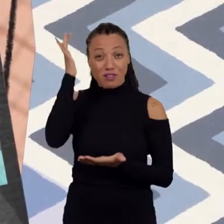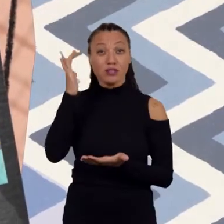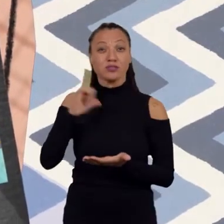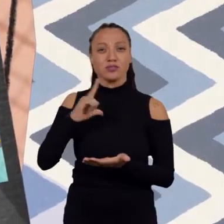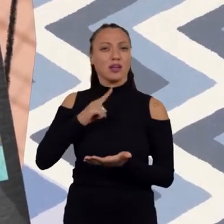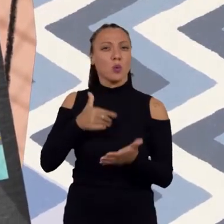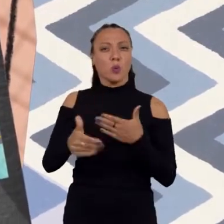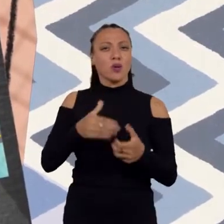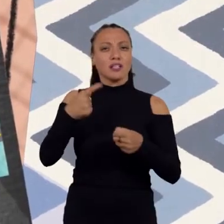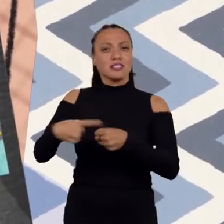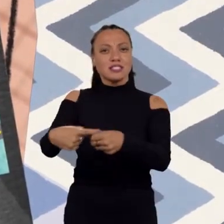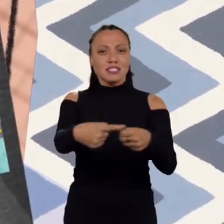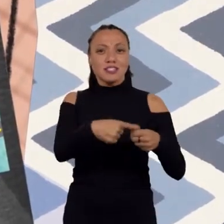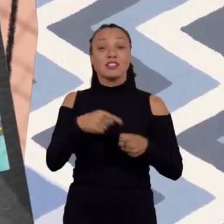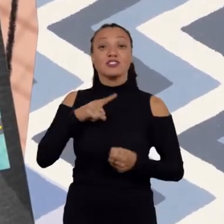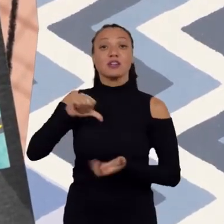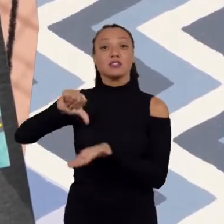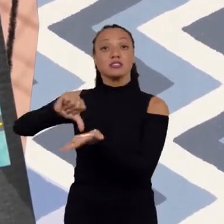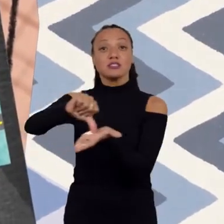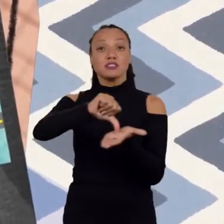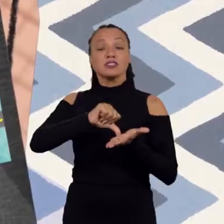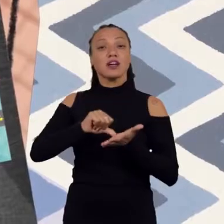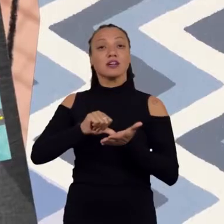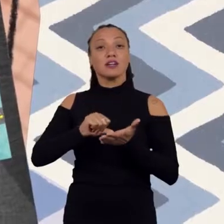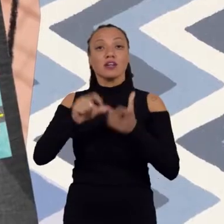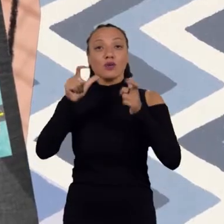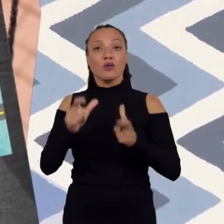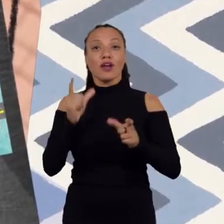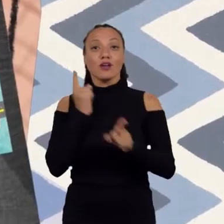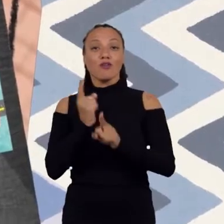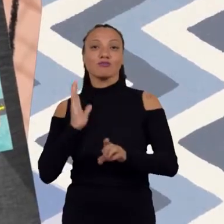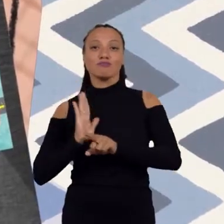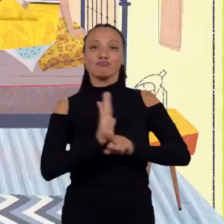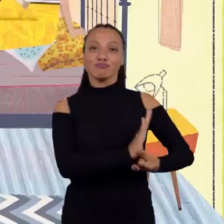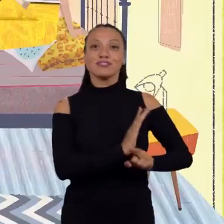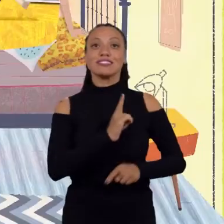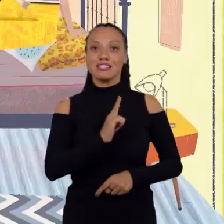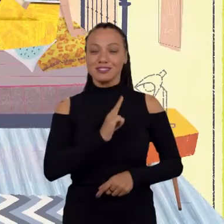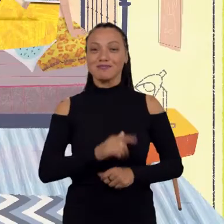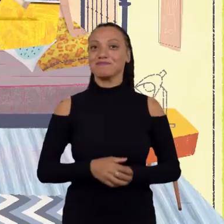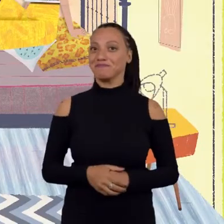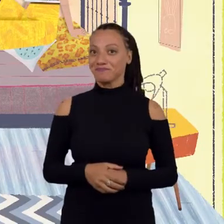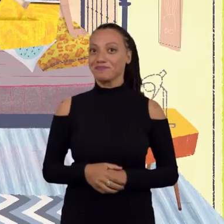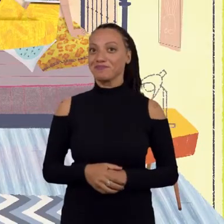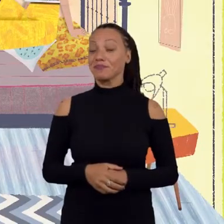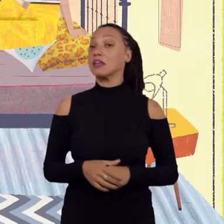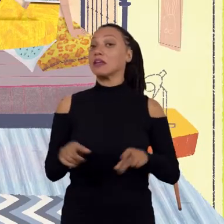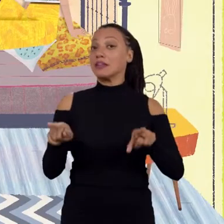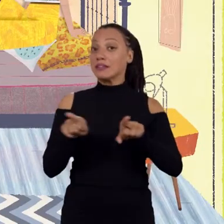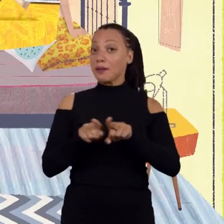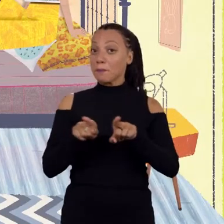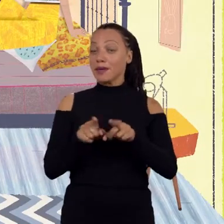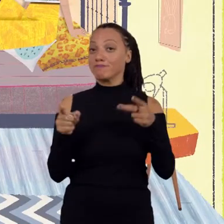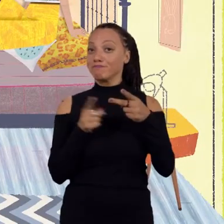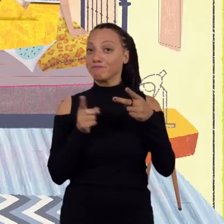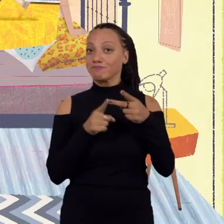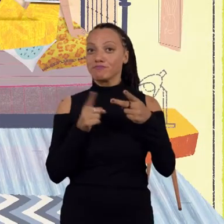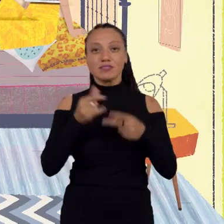identificar qual é a instituição responsável mais próxima de você pra poder te ajudar. Ah, isso é ótimo. Outra opção é ligar. É